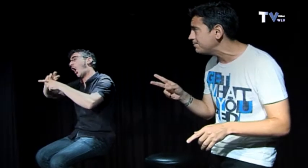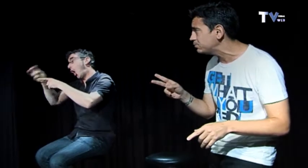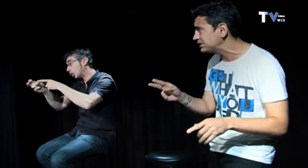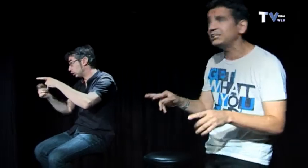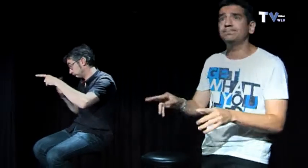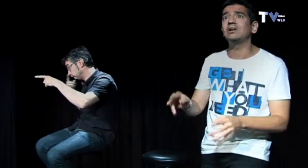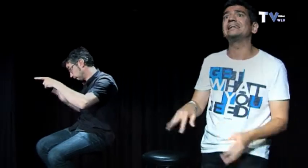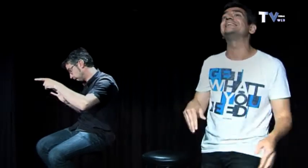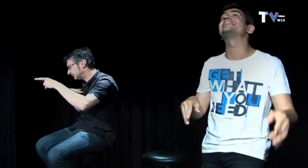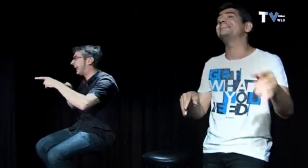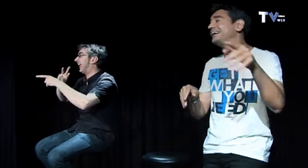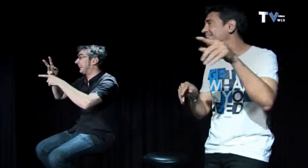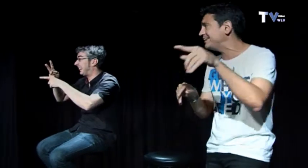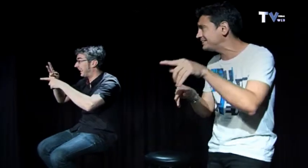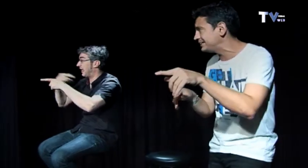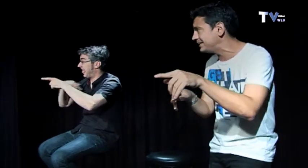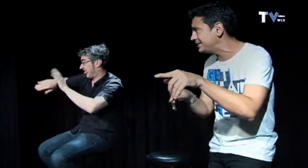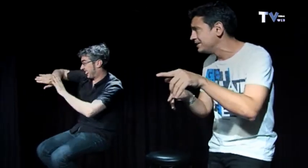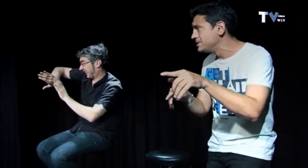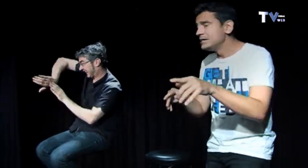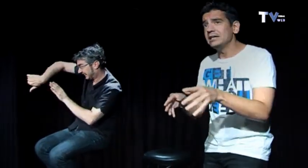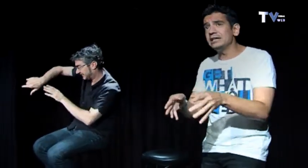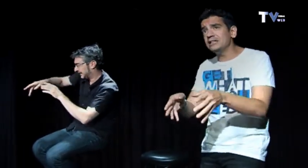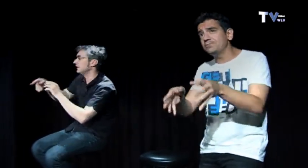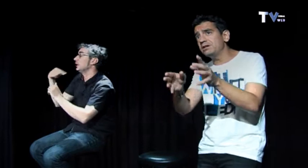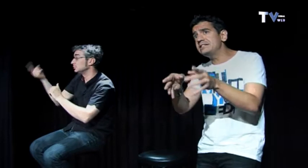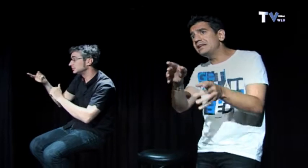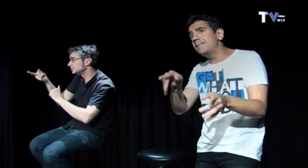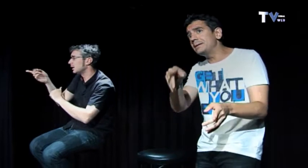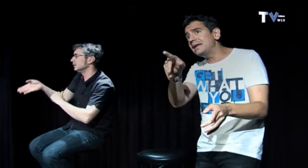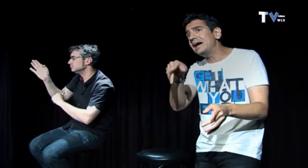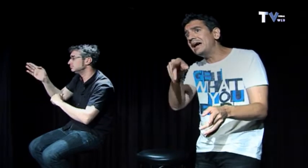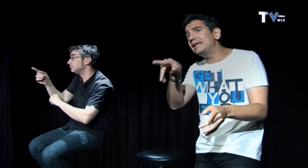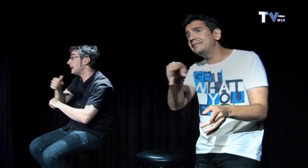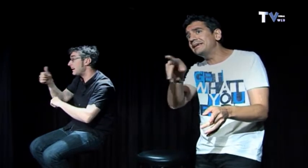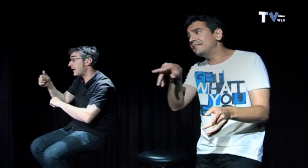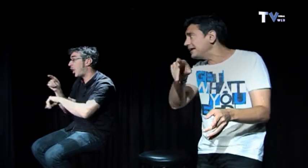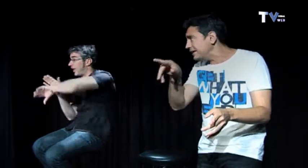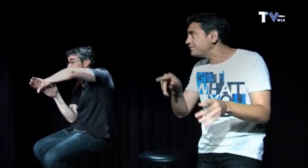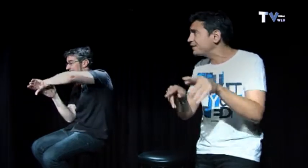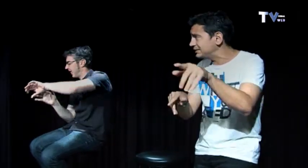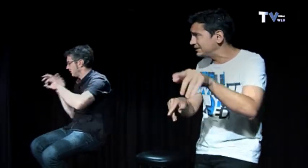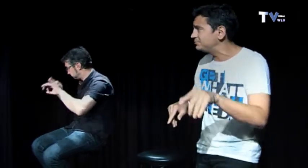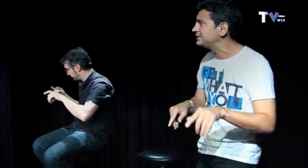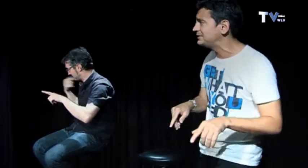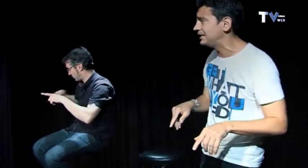pues sales por la tercera a derecha y después la primera izquierda es francés masia